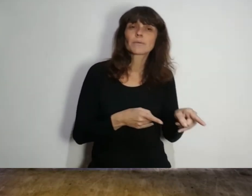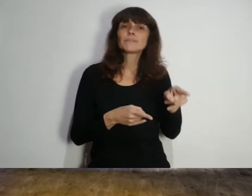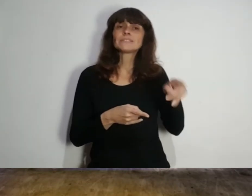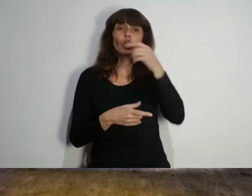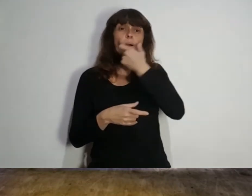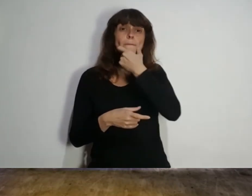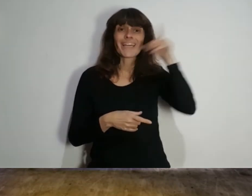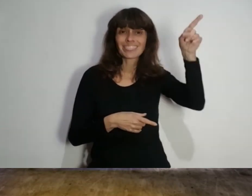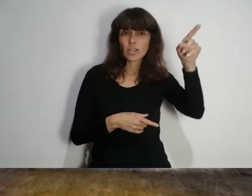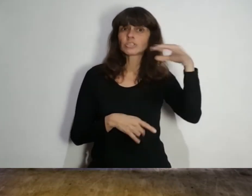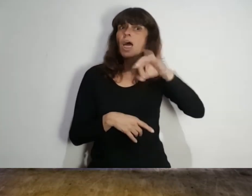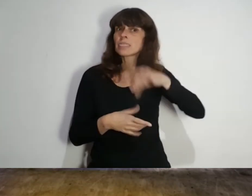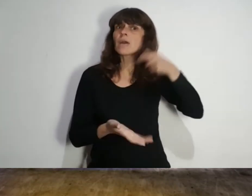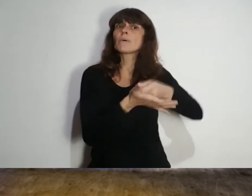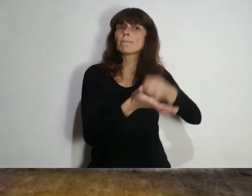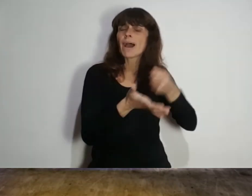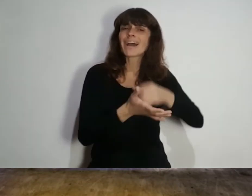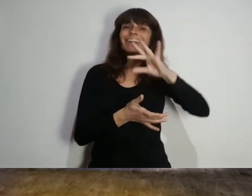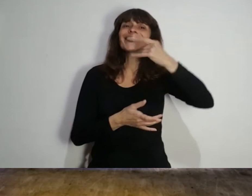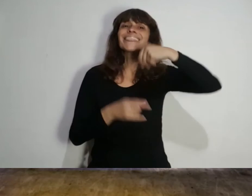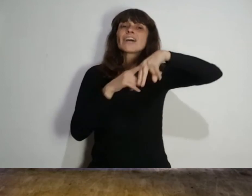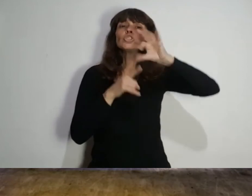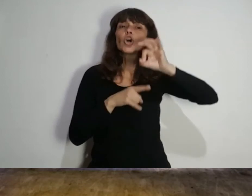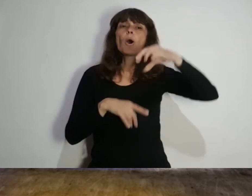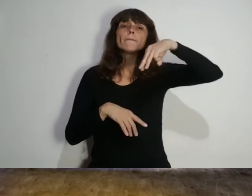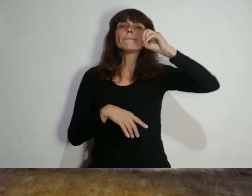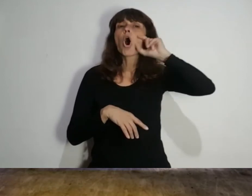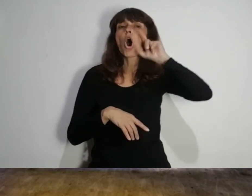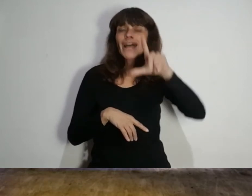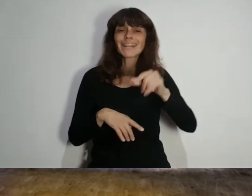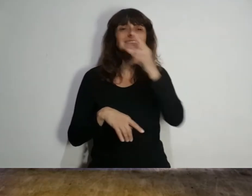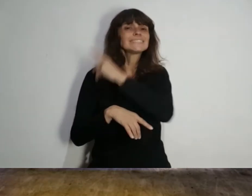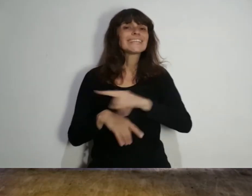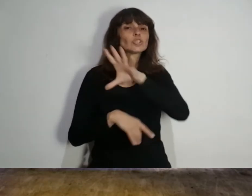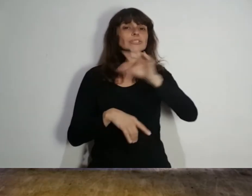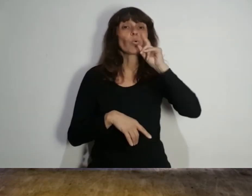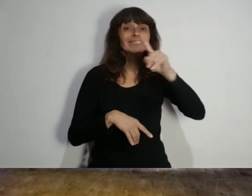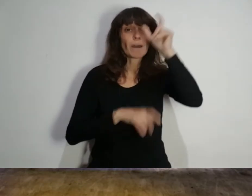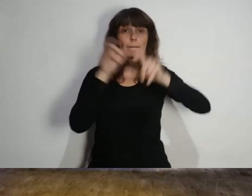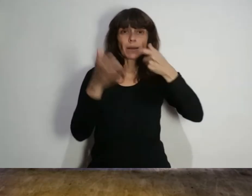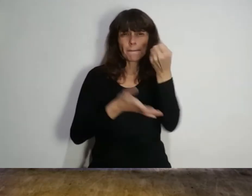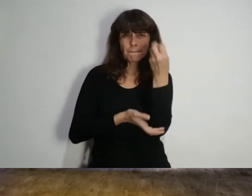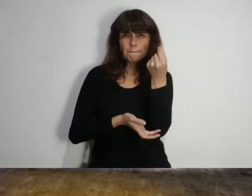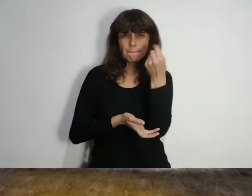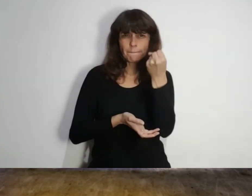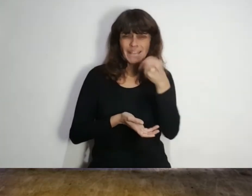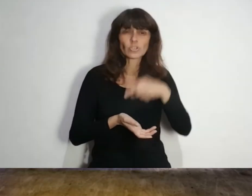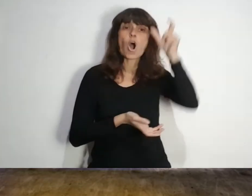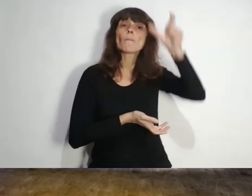Mendoza debe indemnizar por daño moral y pagar la suma de 150.000 pesos a una empleada